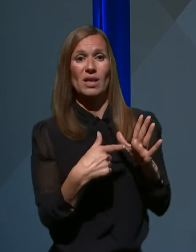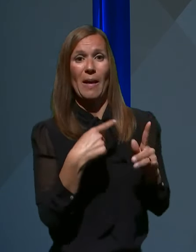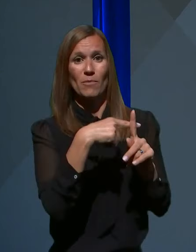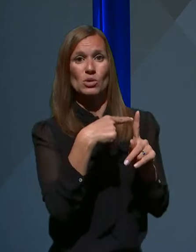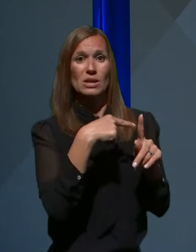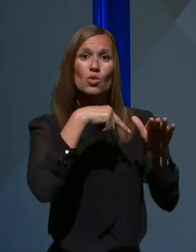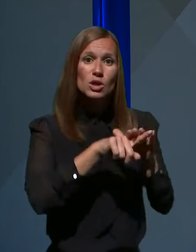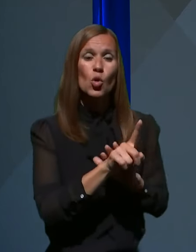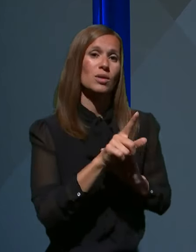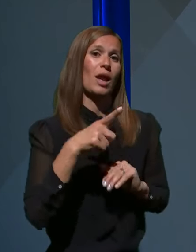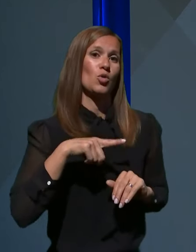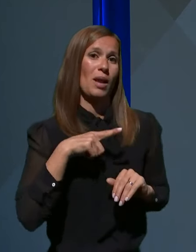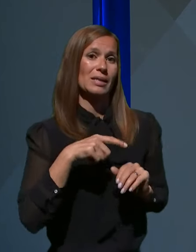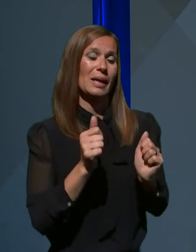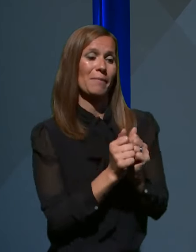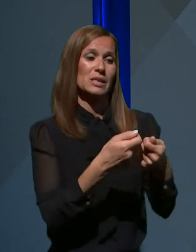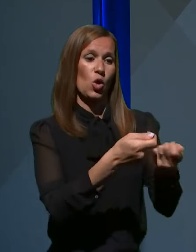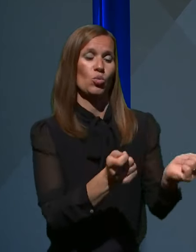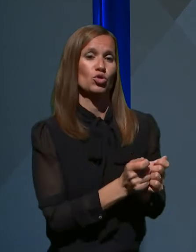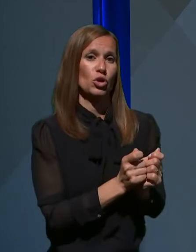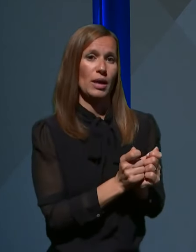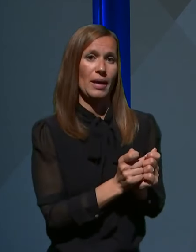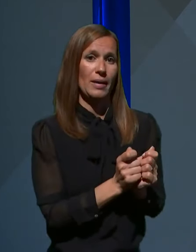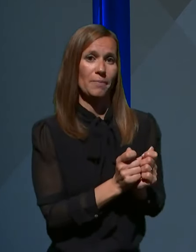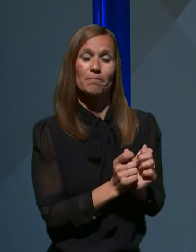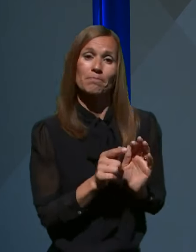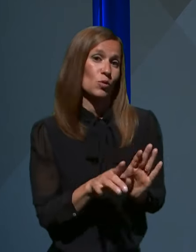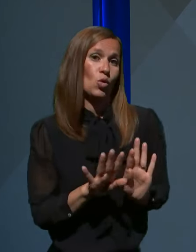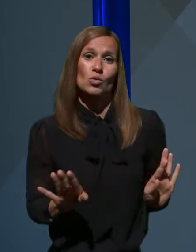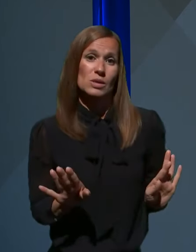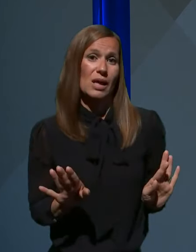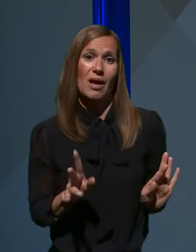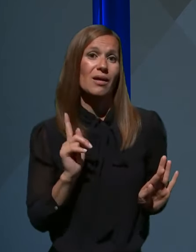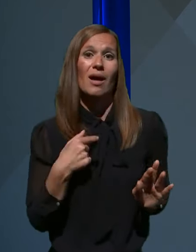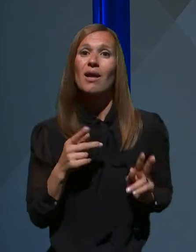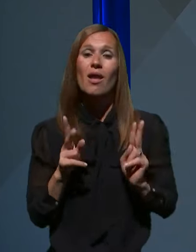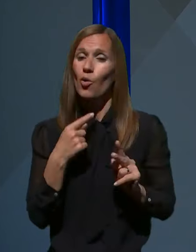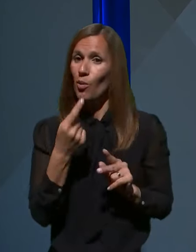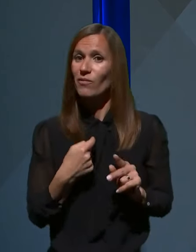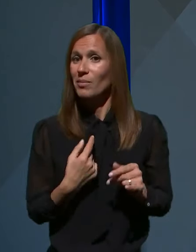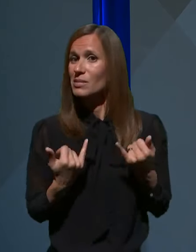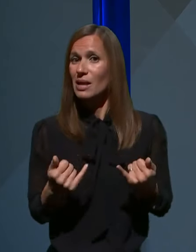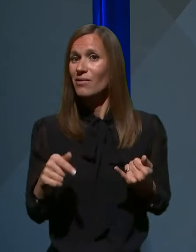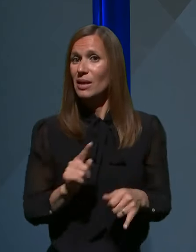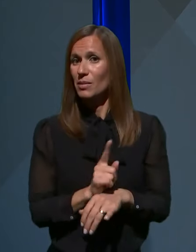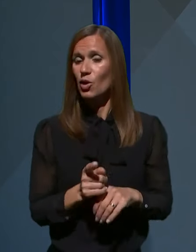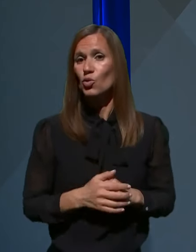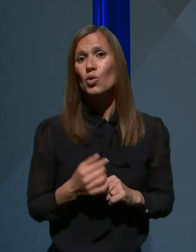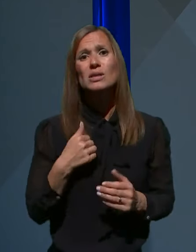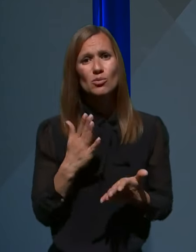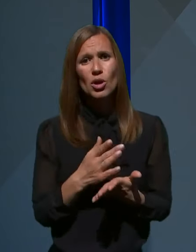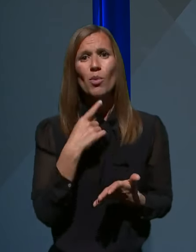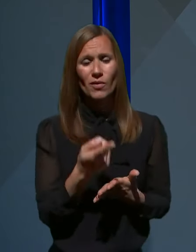Ljubljanske mestne občine. To je vse, kar vam imam povedati v tem trenutku. Povedal sem, da